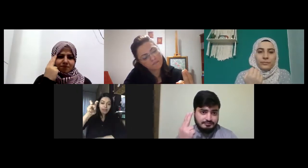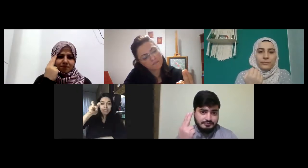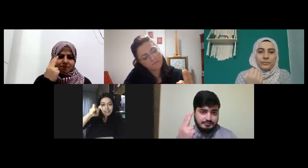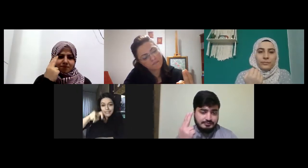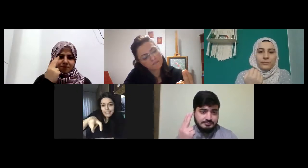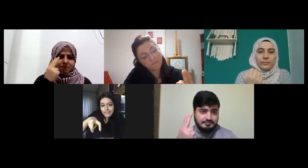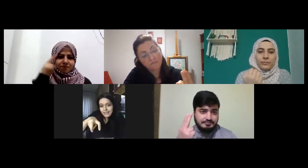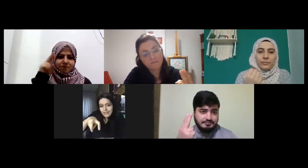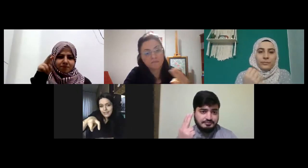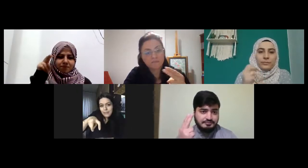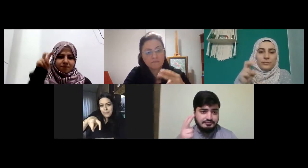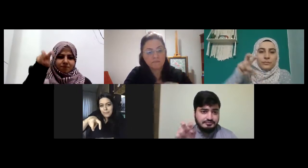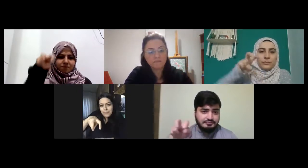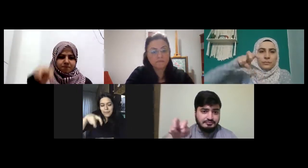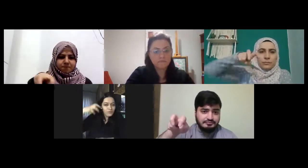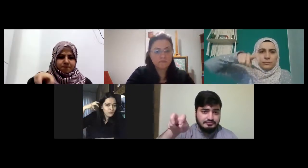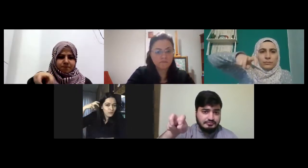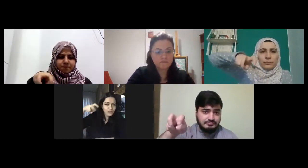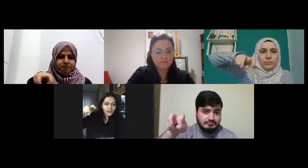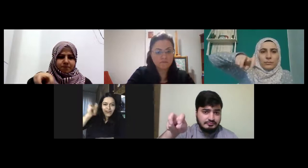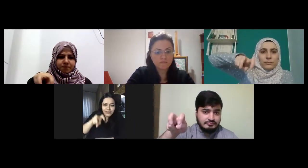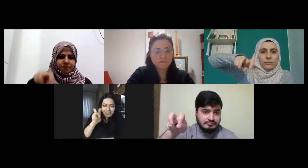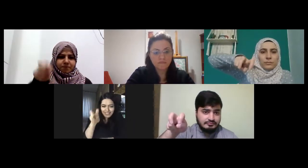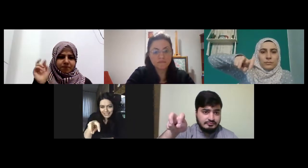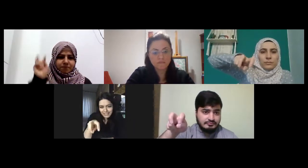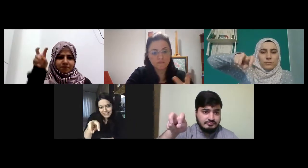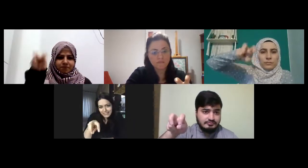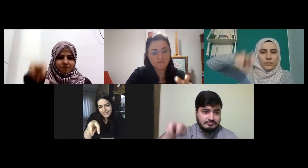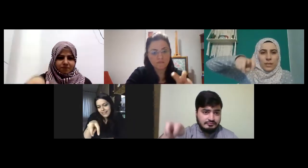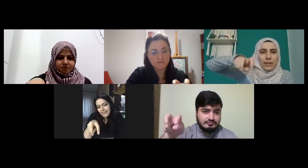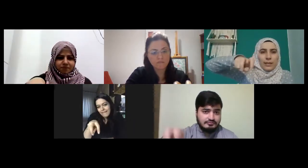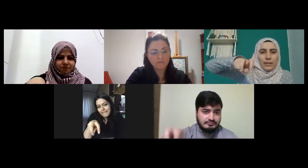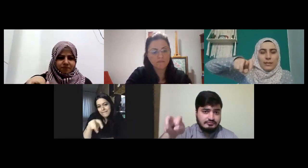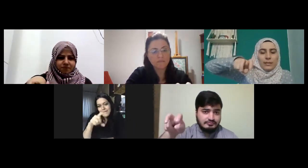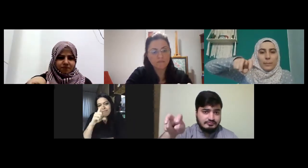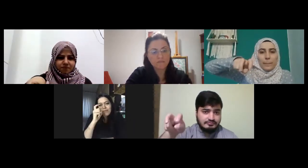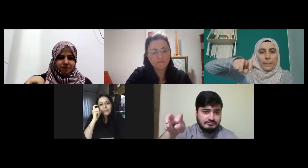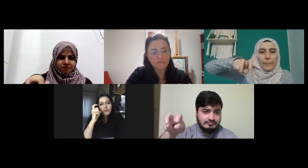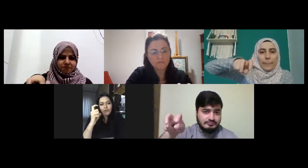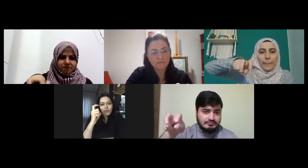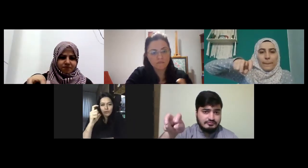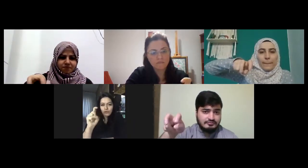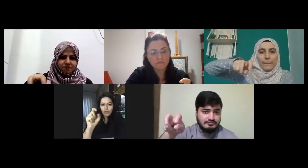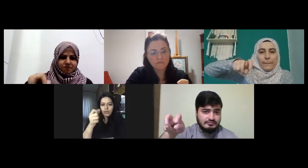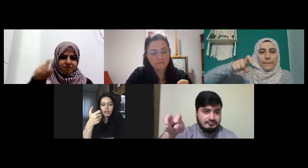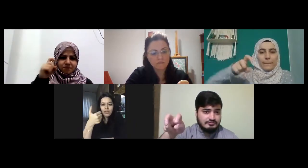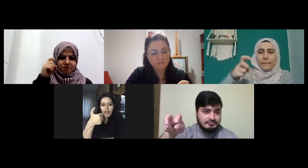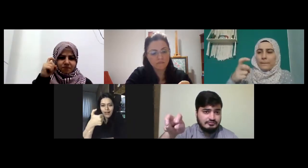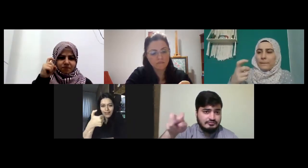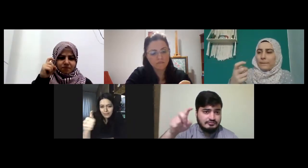sekiz bu bordo da var ya sekiz bu da dokuz altı da